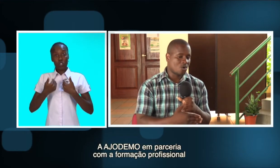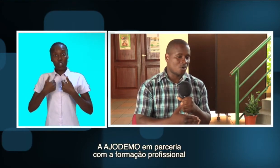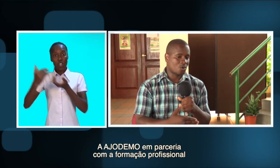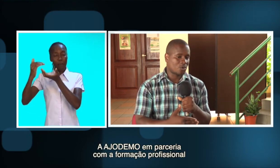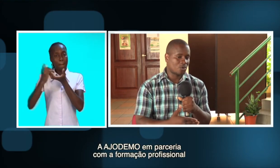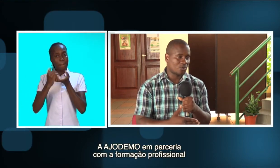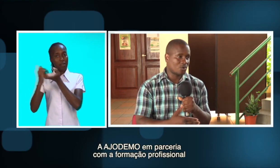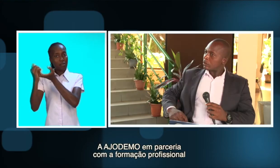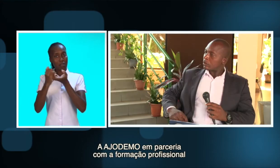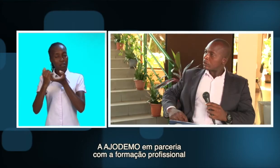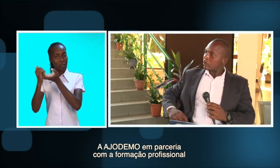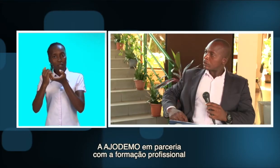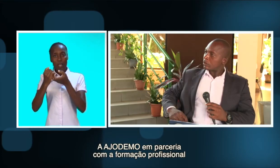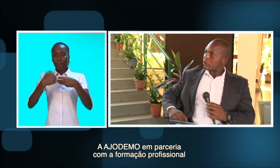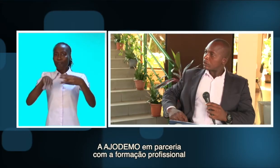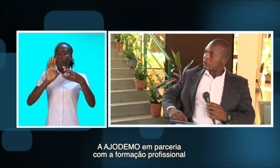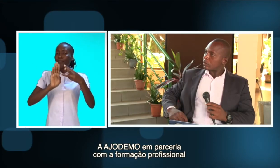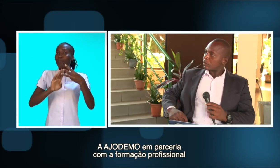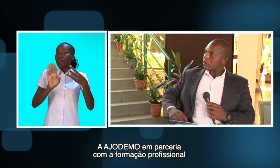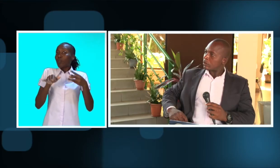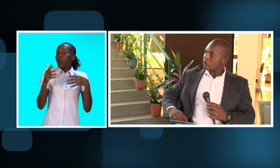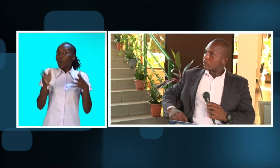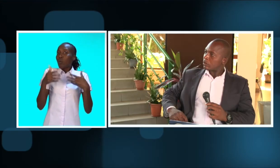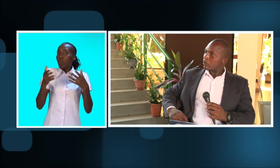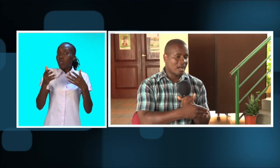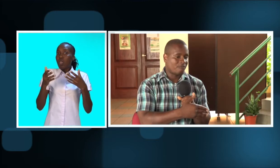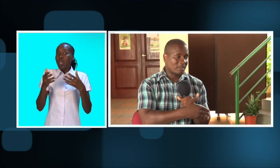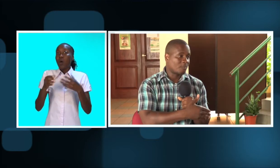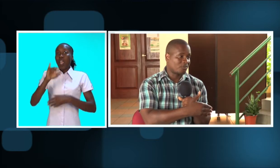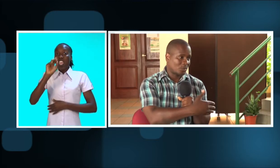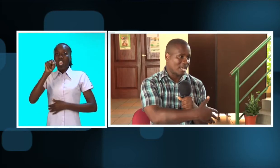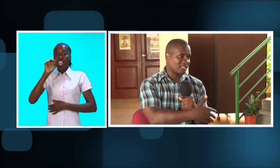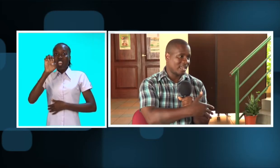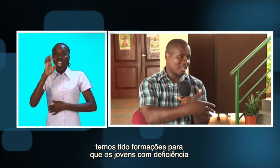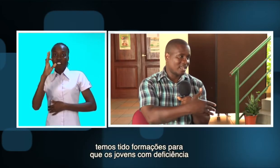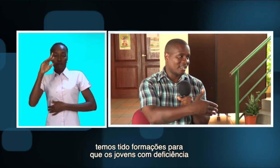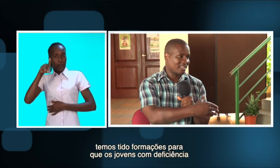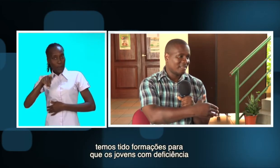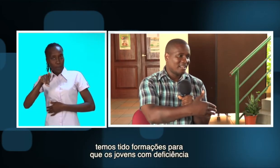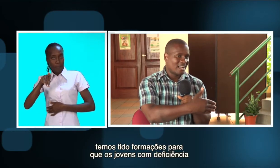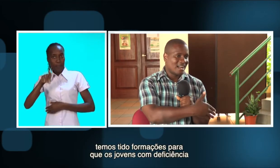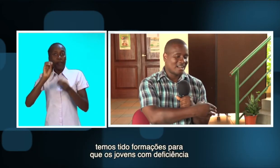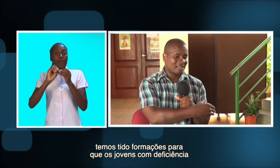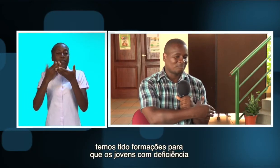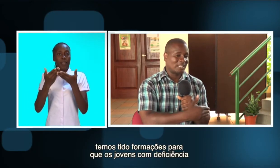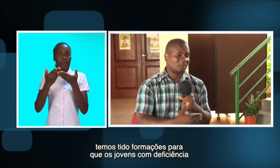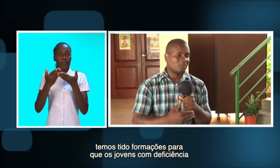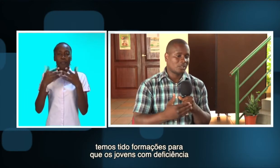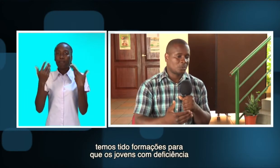a formação profissional, é... Então, temos tido